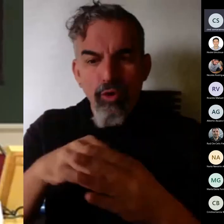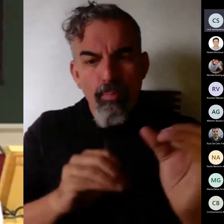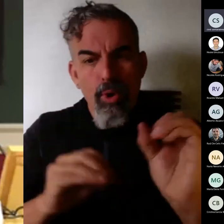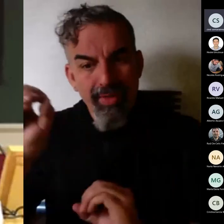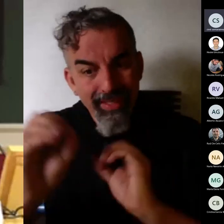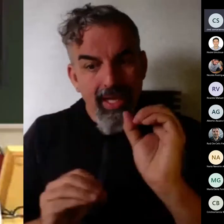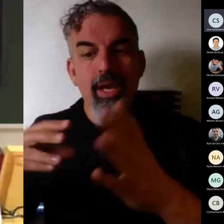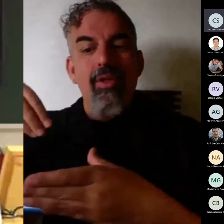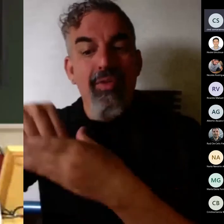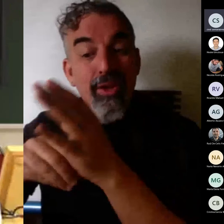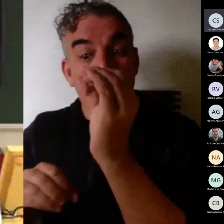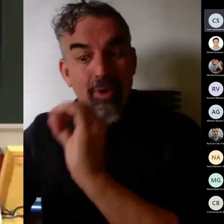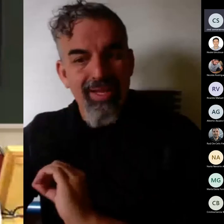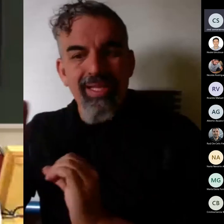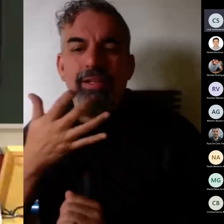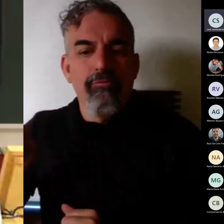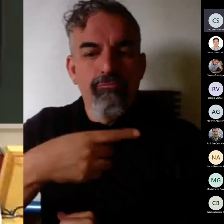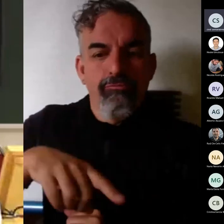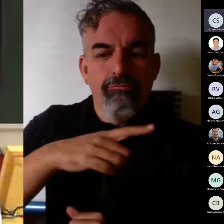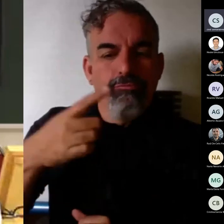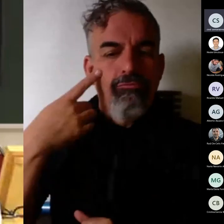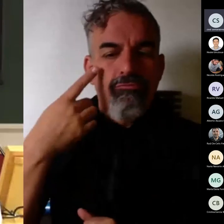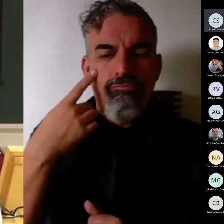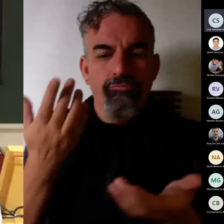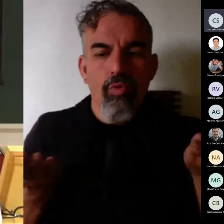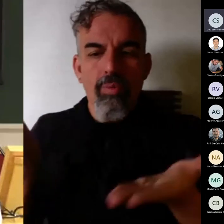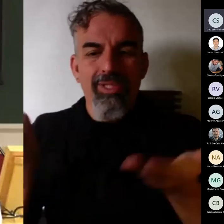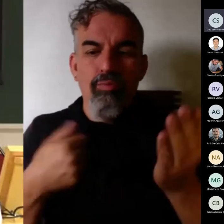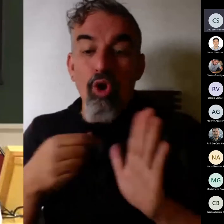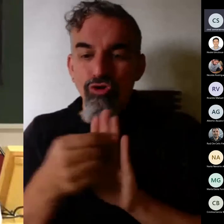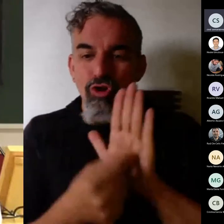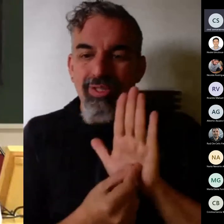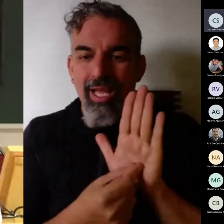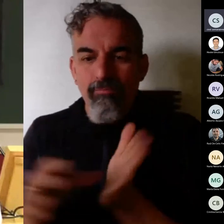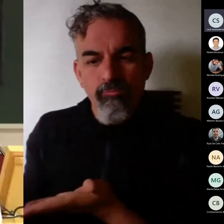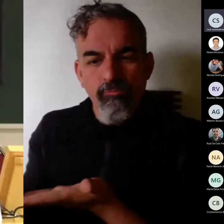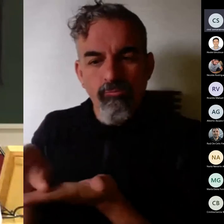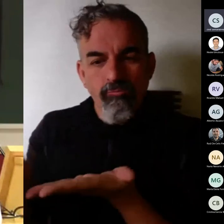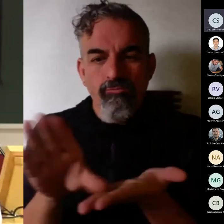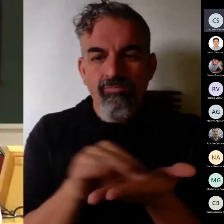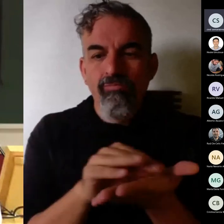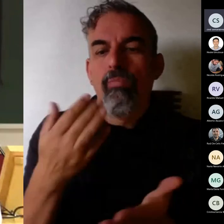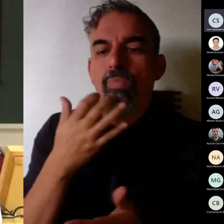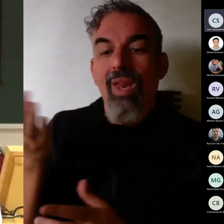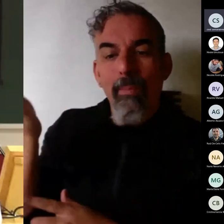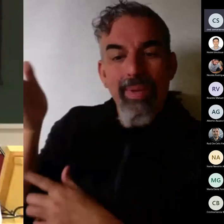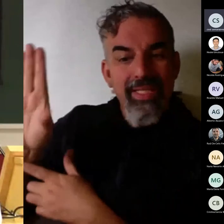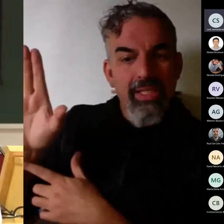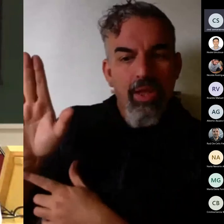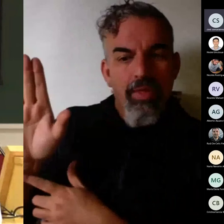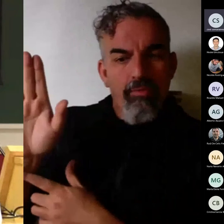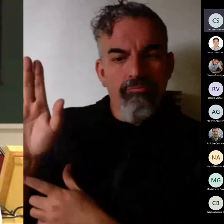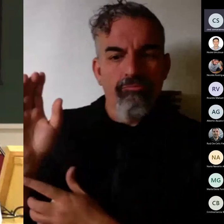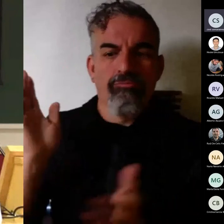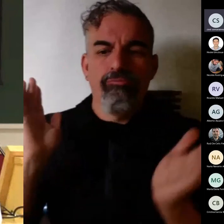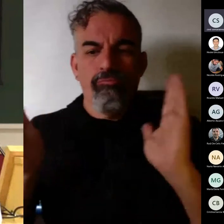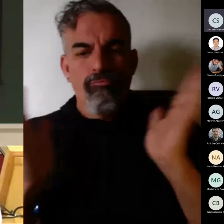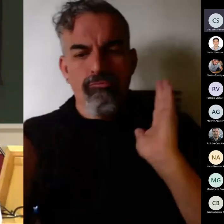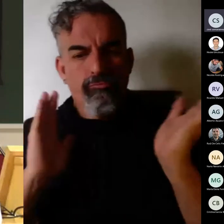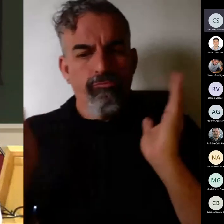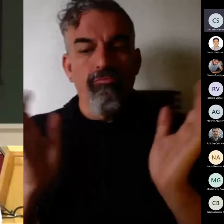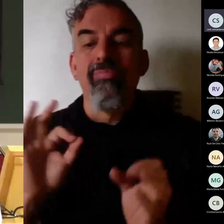tenemos que valorar o se tiene que definir una nota de esa presentación que tienen que hacer o de ese trabajo